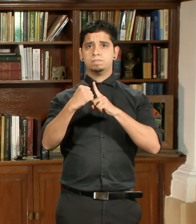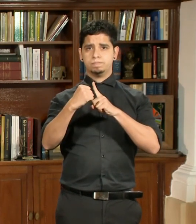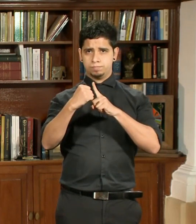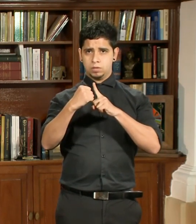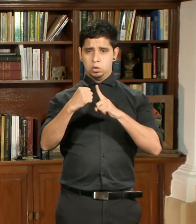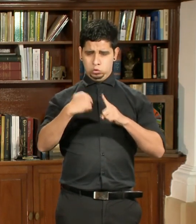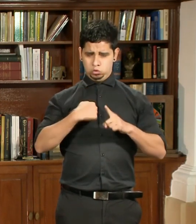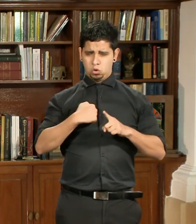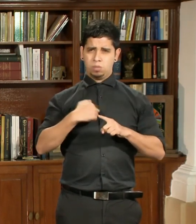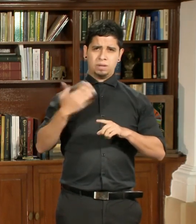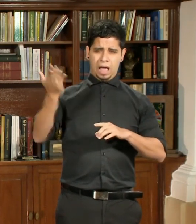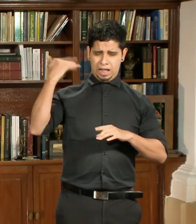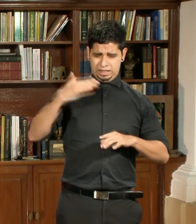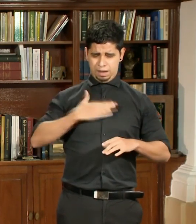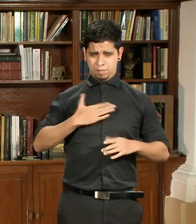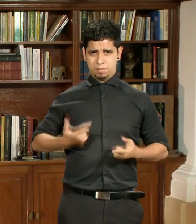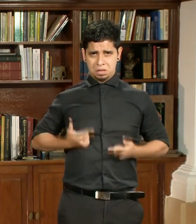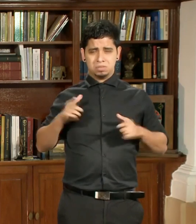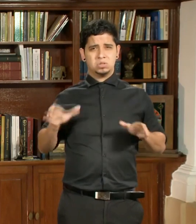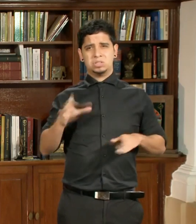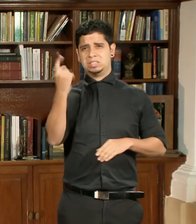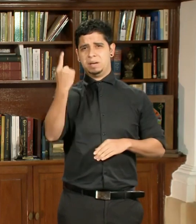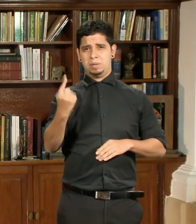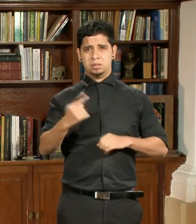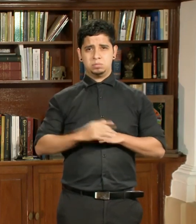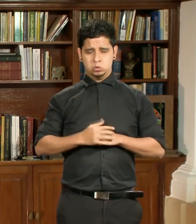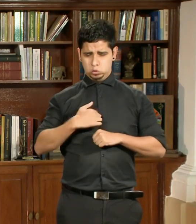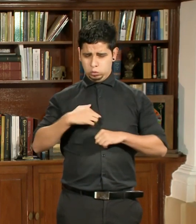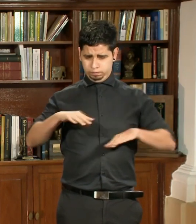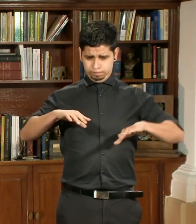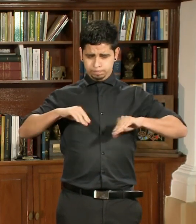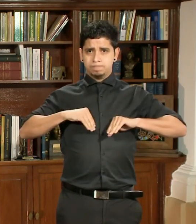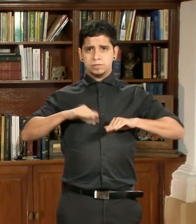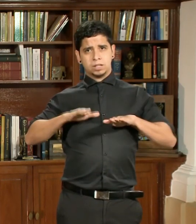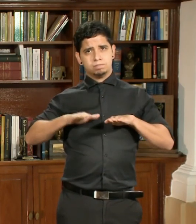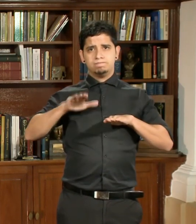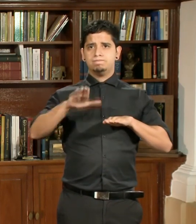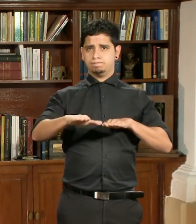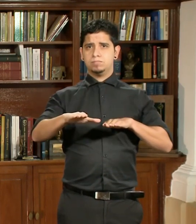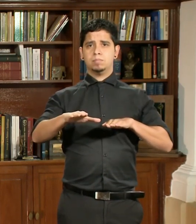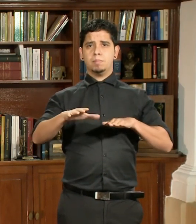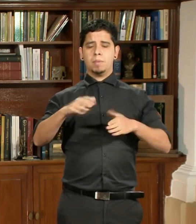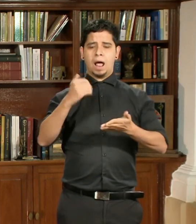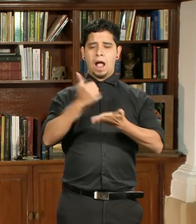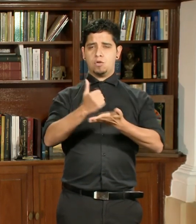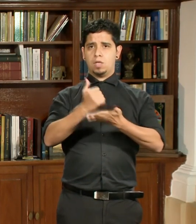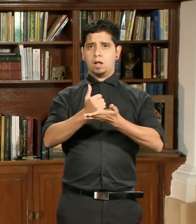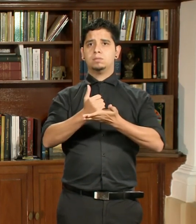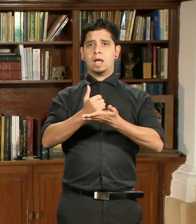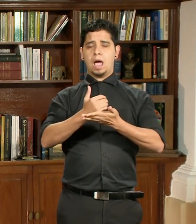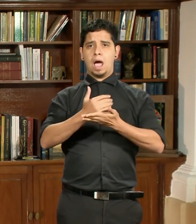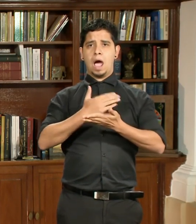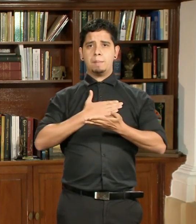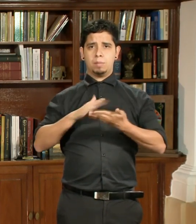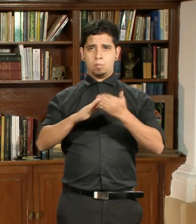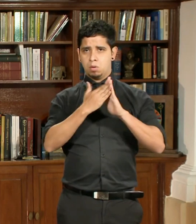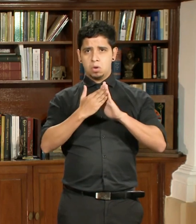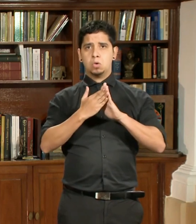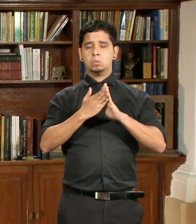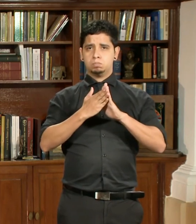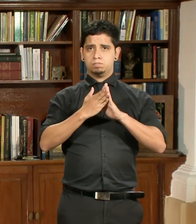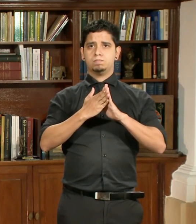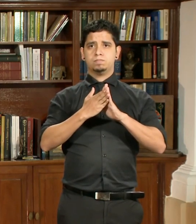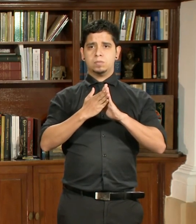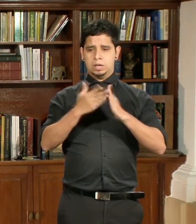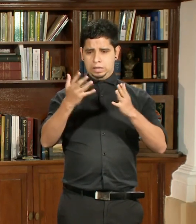y como he hecho durante toda mi vida, di un paso al frente para ayudar a mi pueblo con la mayor buena fe y deseo de